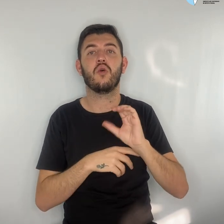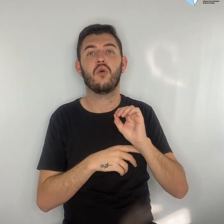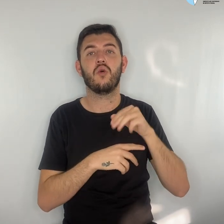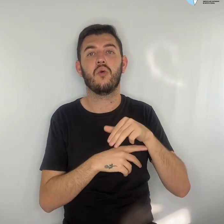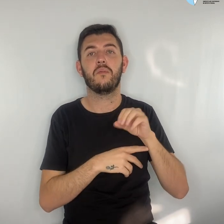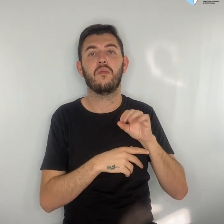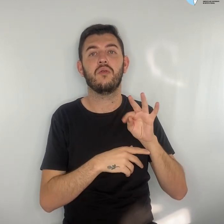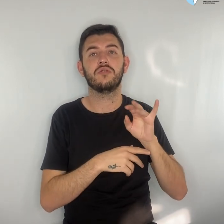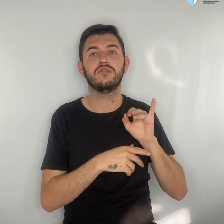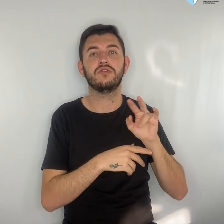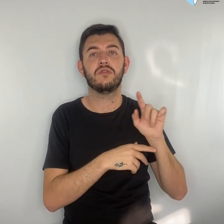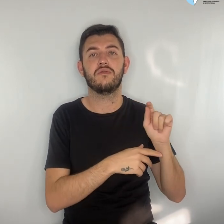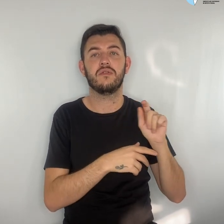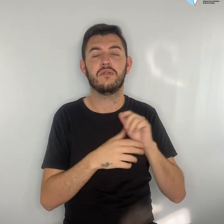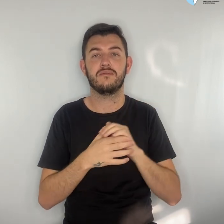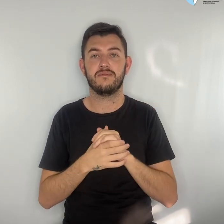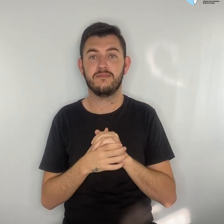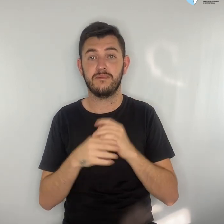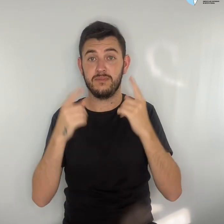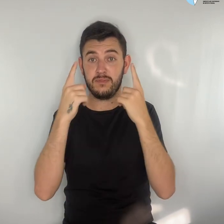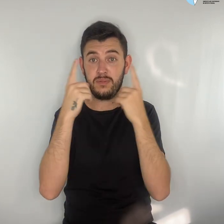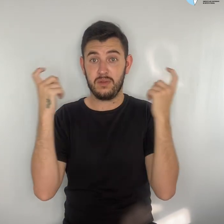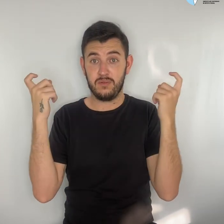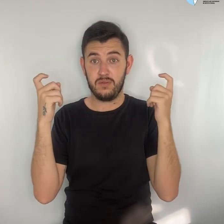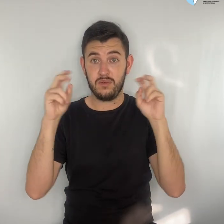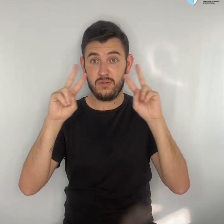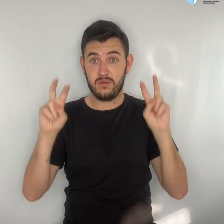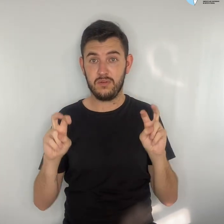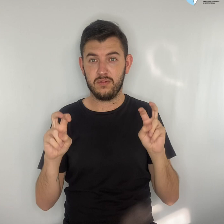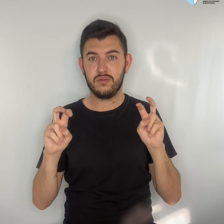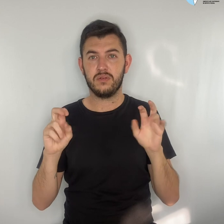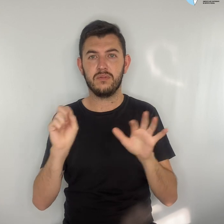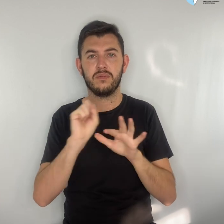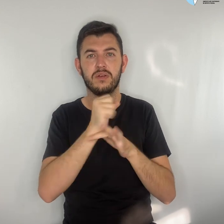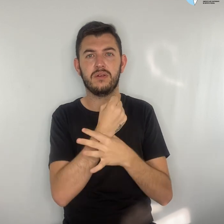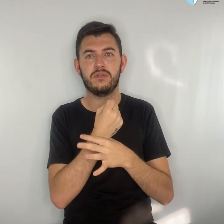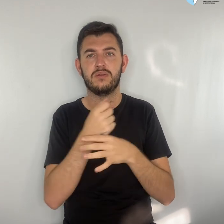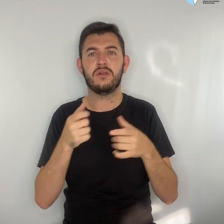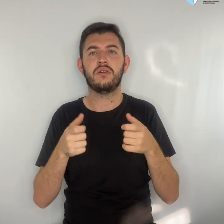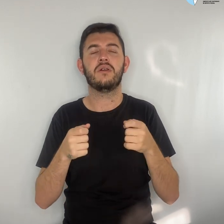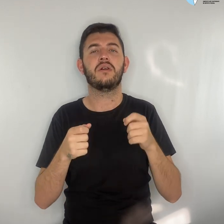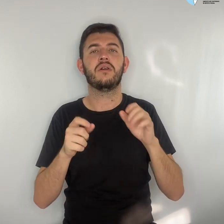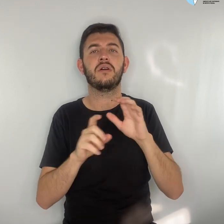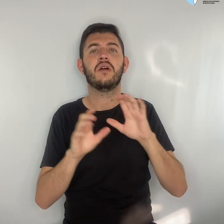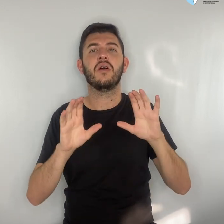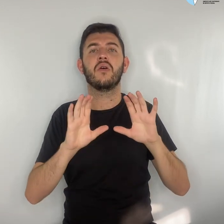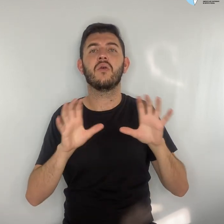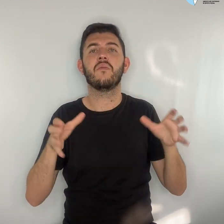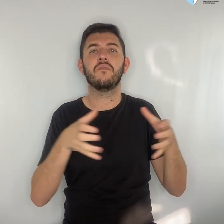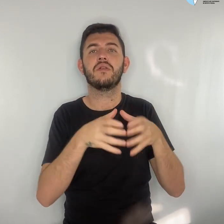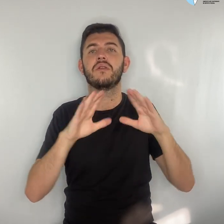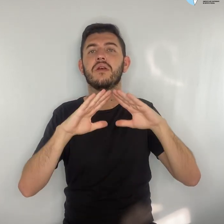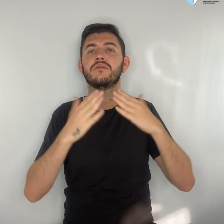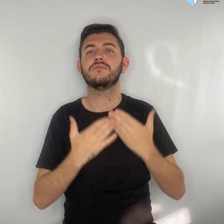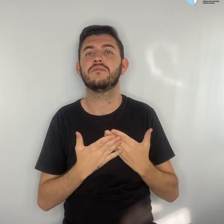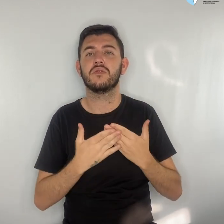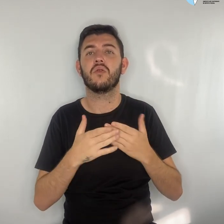Violência. Sobre a segurança, a maioria da comunidade escolar avalia como média